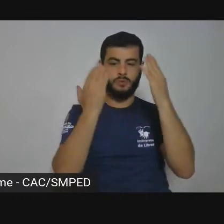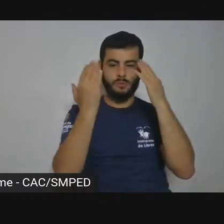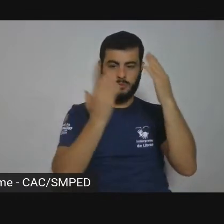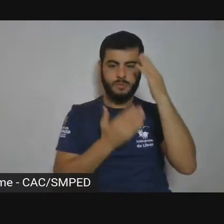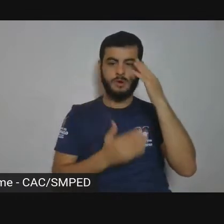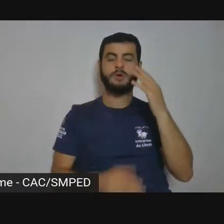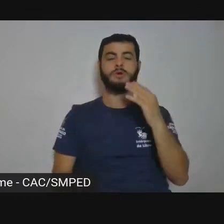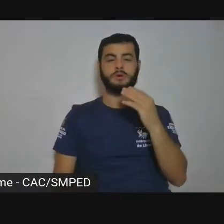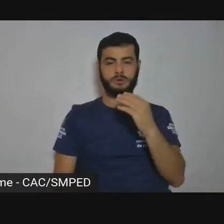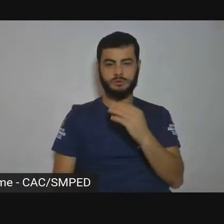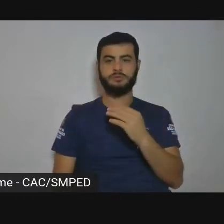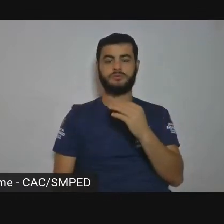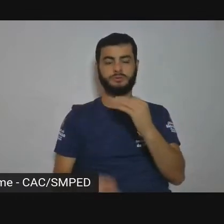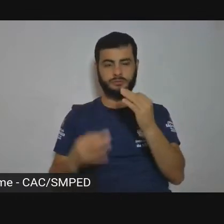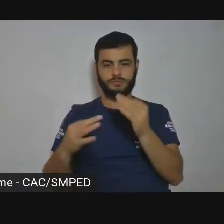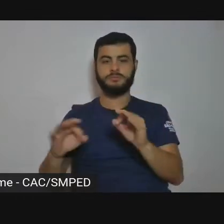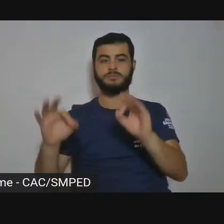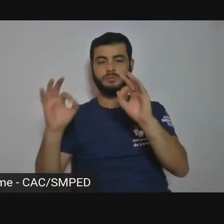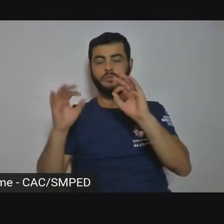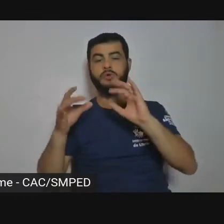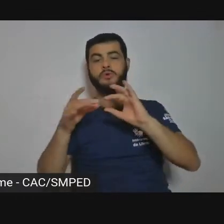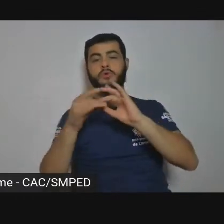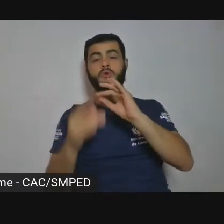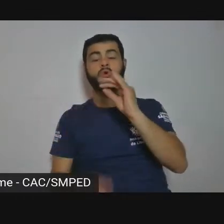de enquadre, de